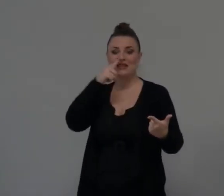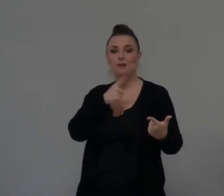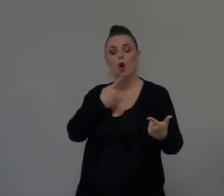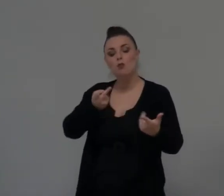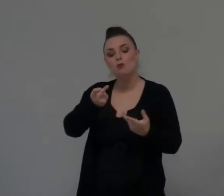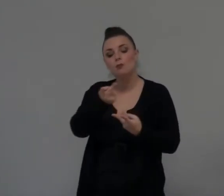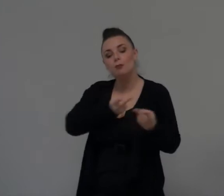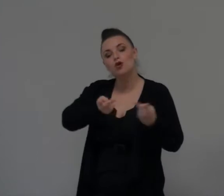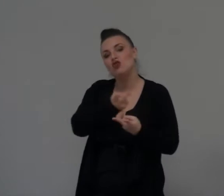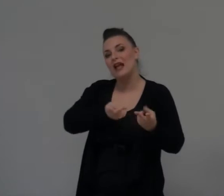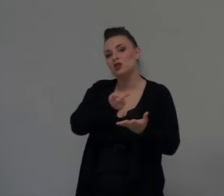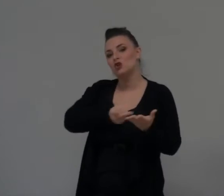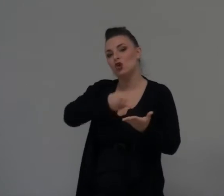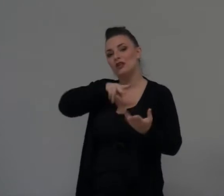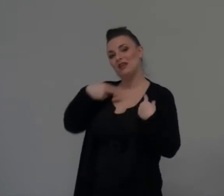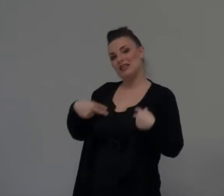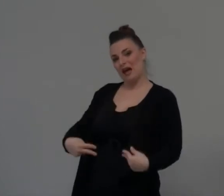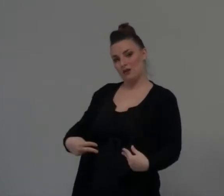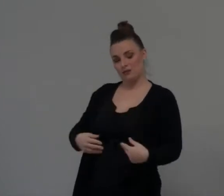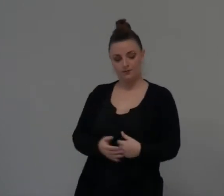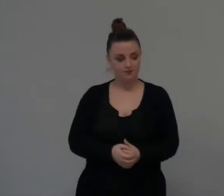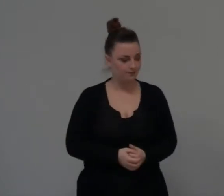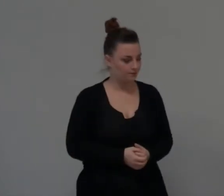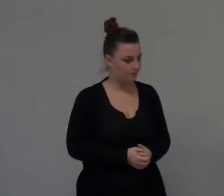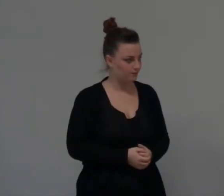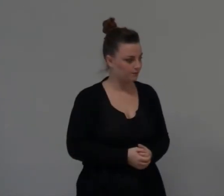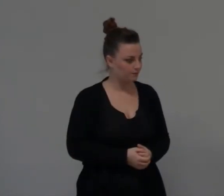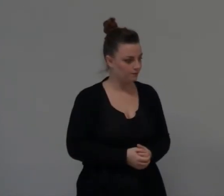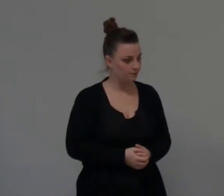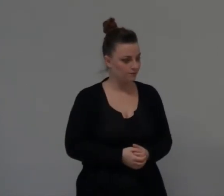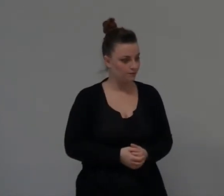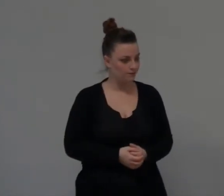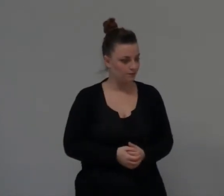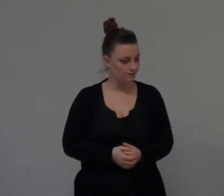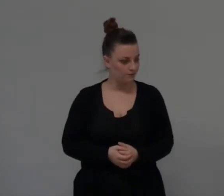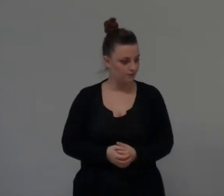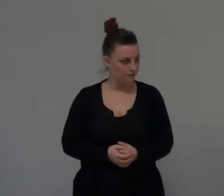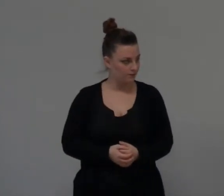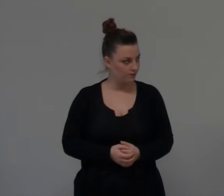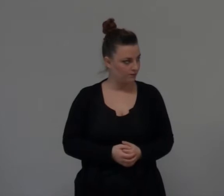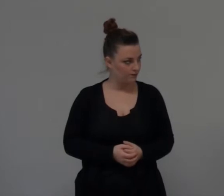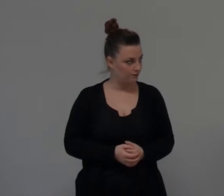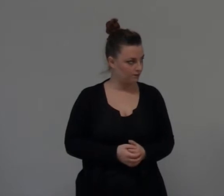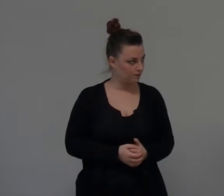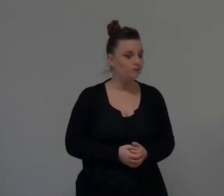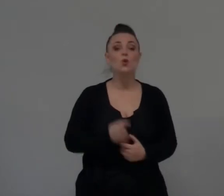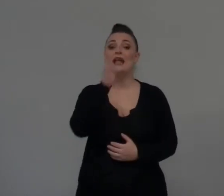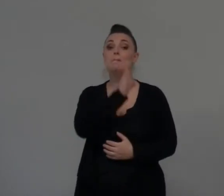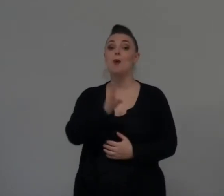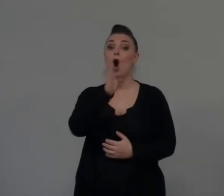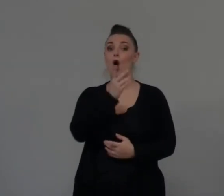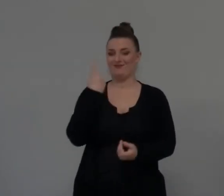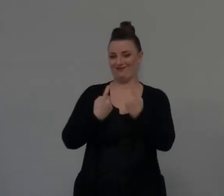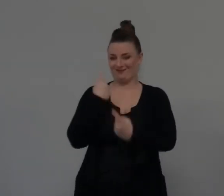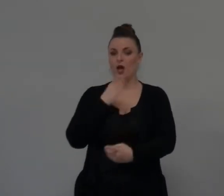È arrivato È arrivato Alla porta